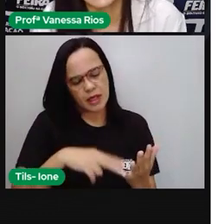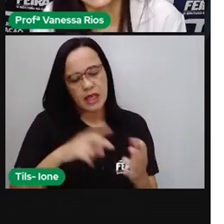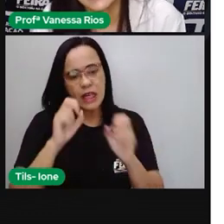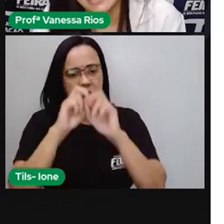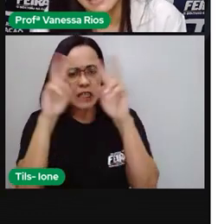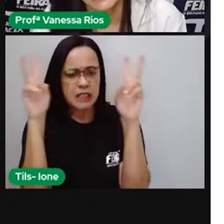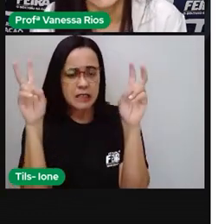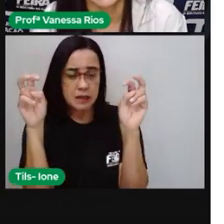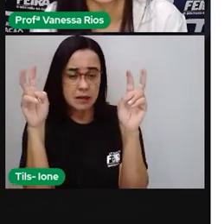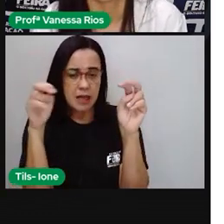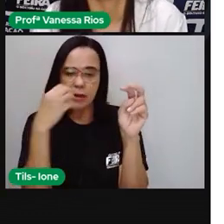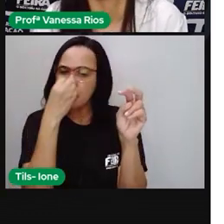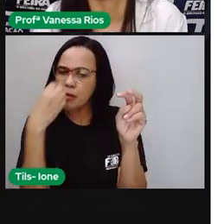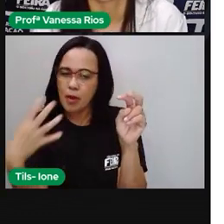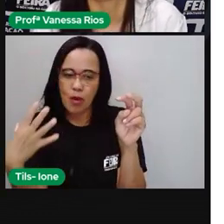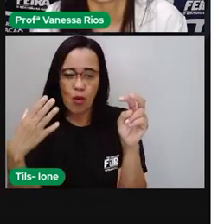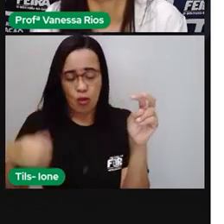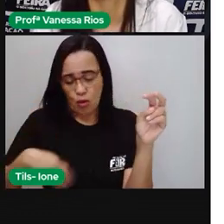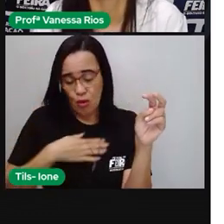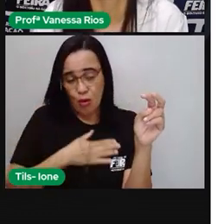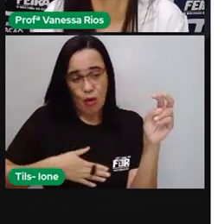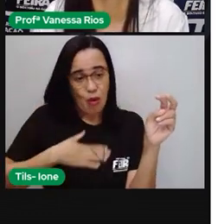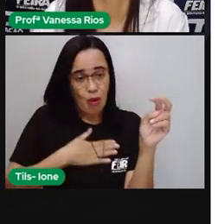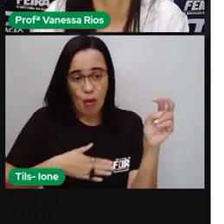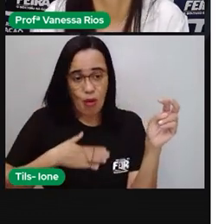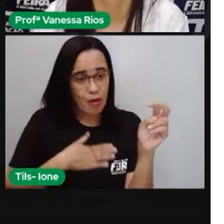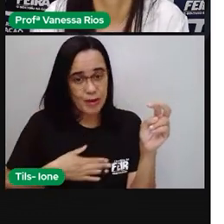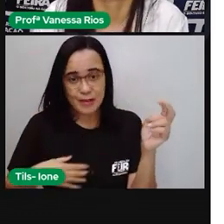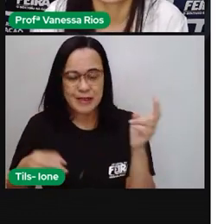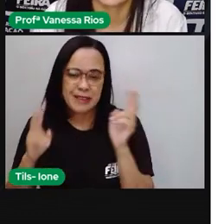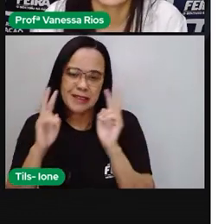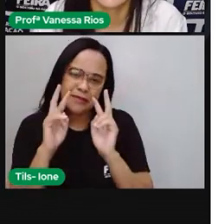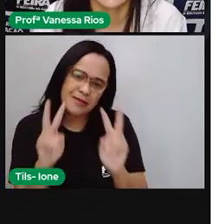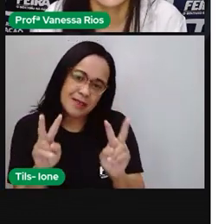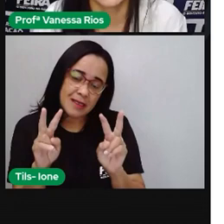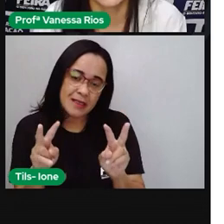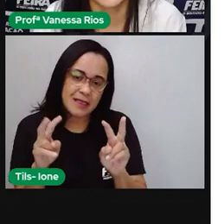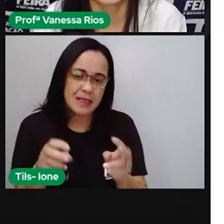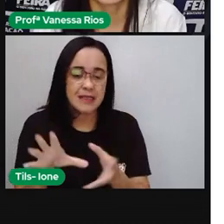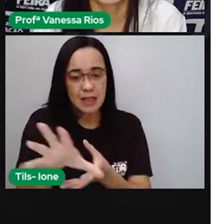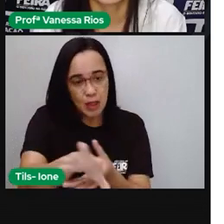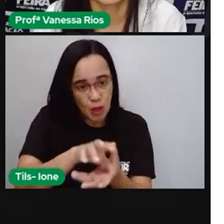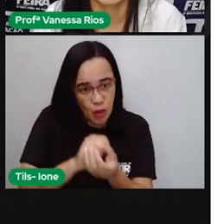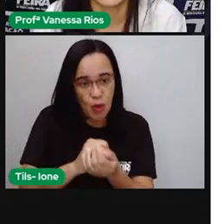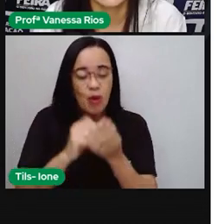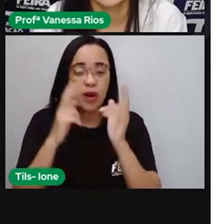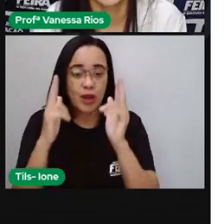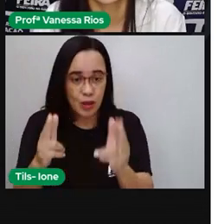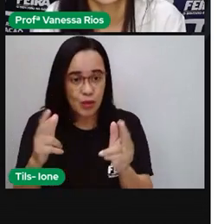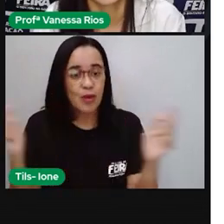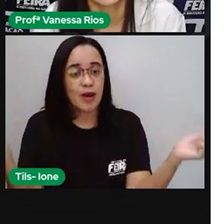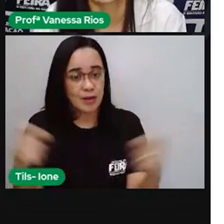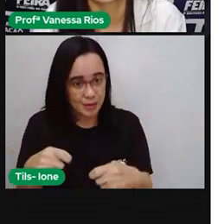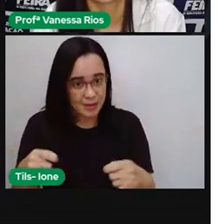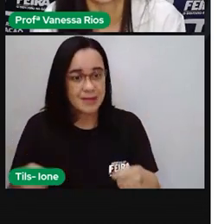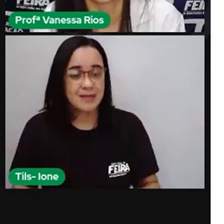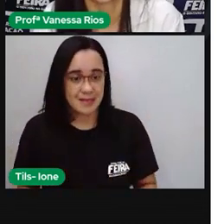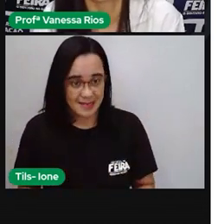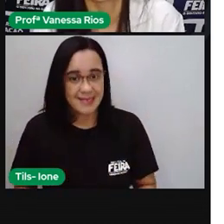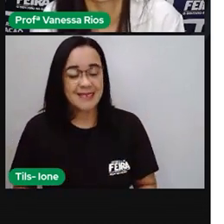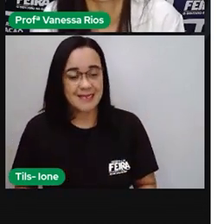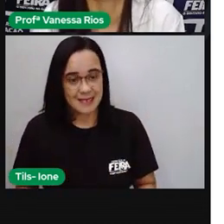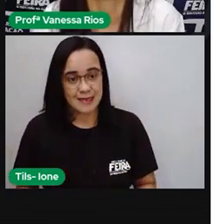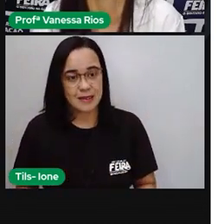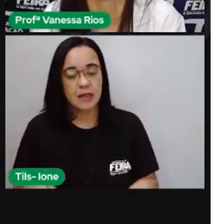lhe interessem, para que você procure a inspiração para fazer a leitura. E a Pró colocou ali também,